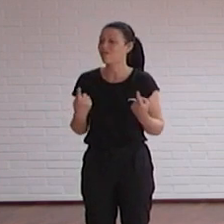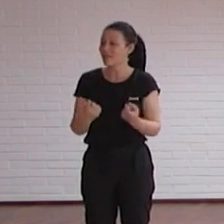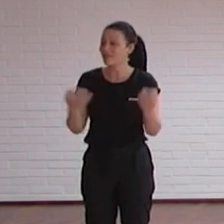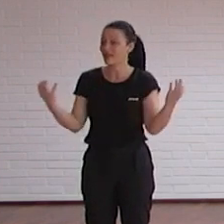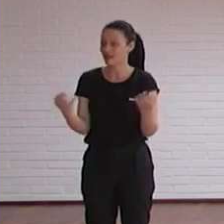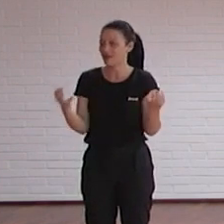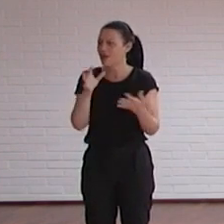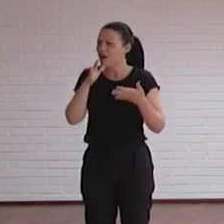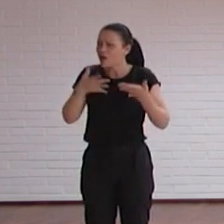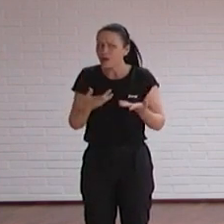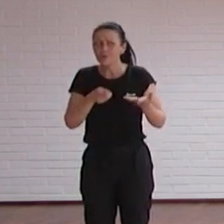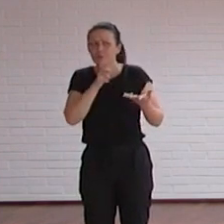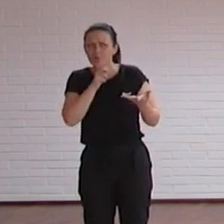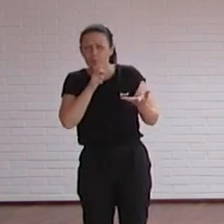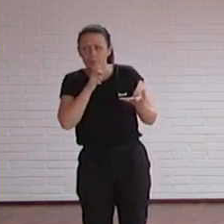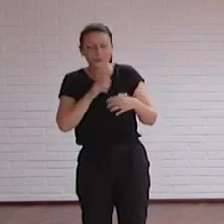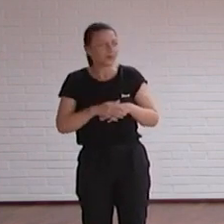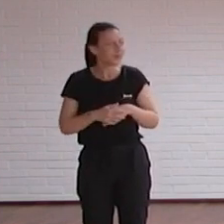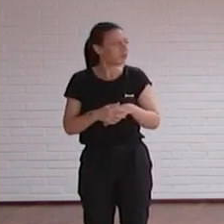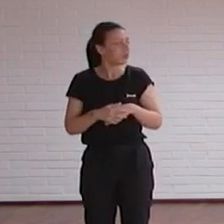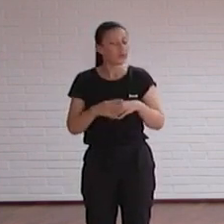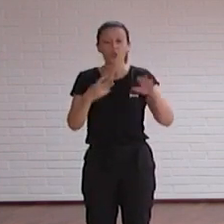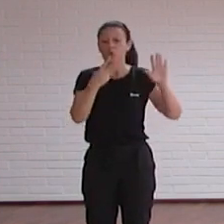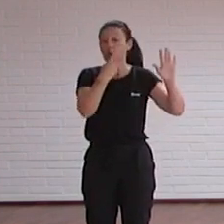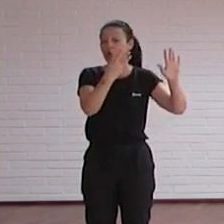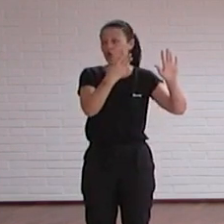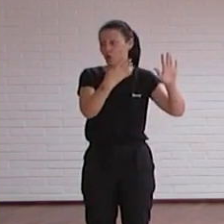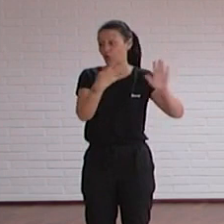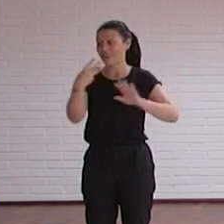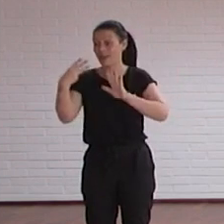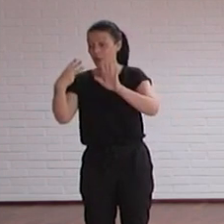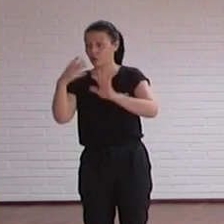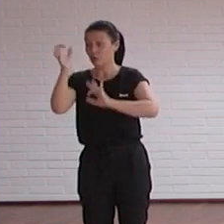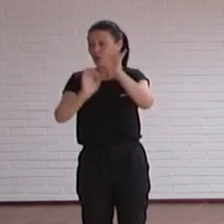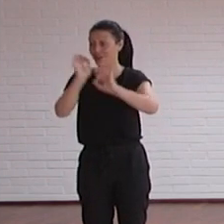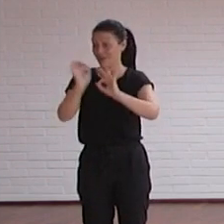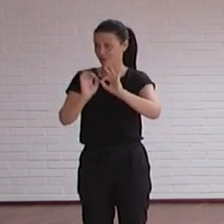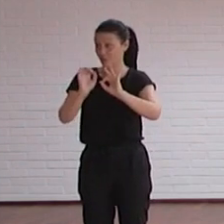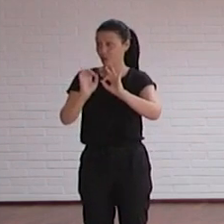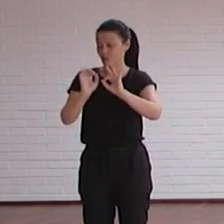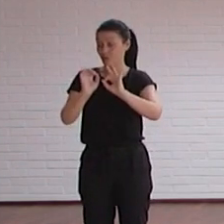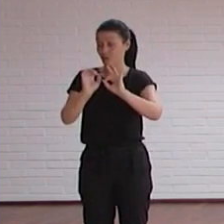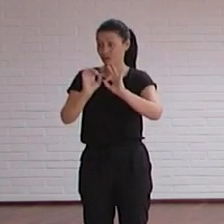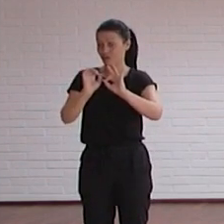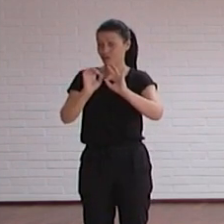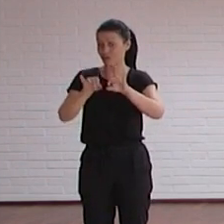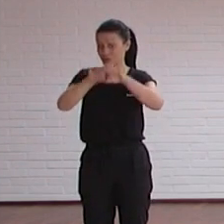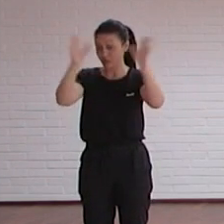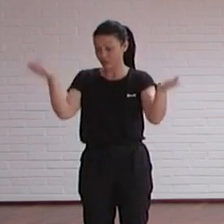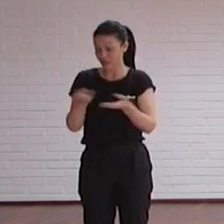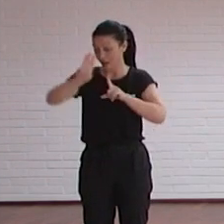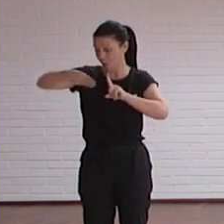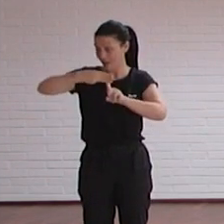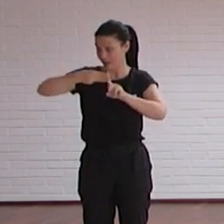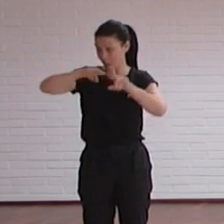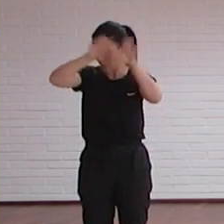en algunos casos, más del 98% de las páginas mundiales, de las webs